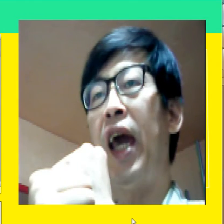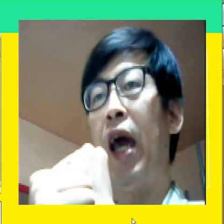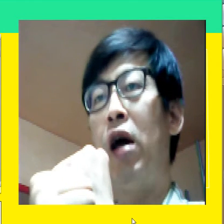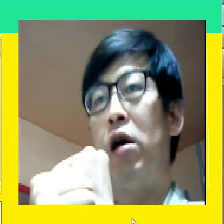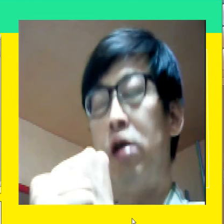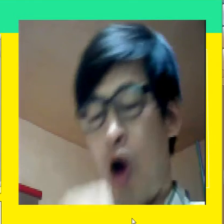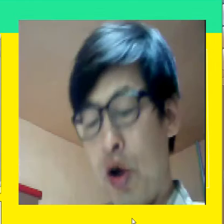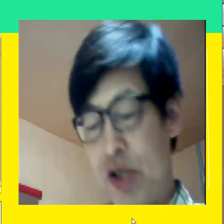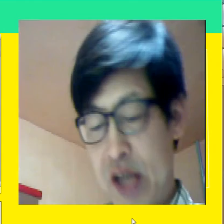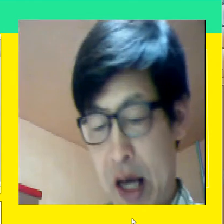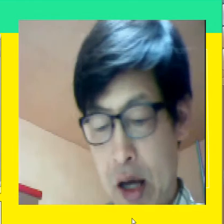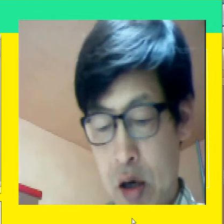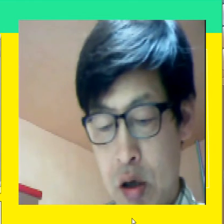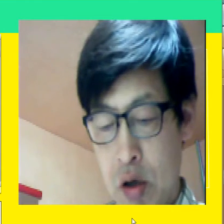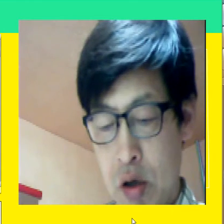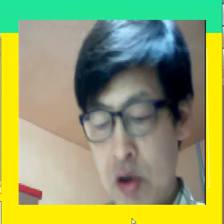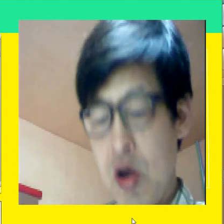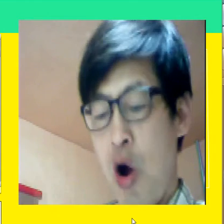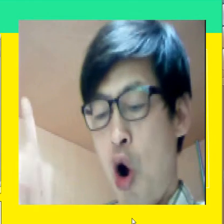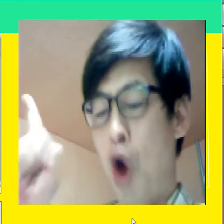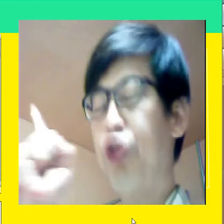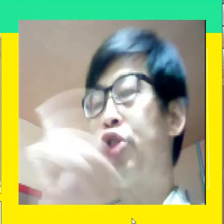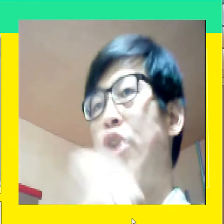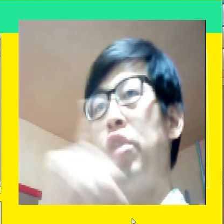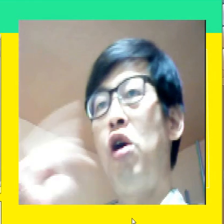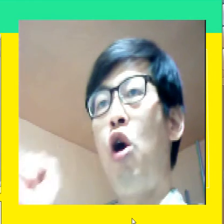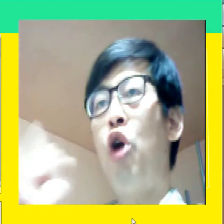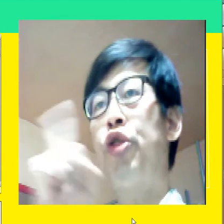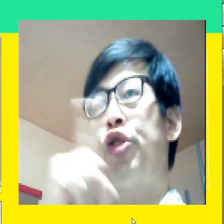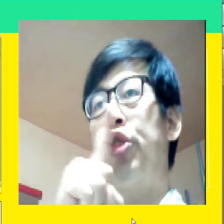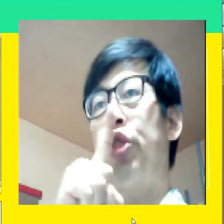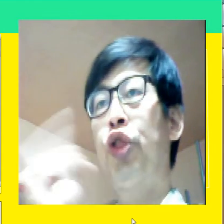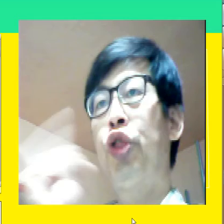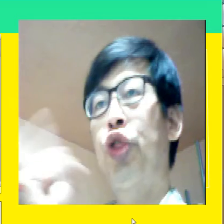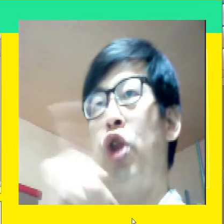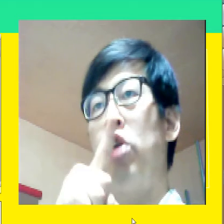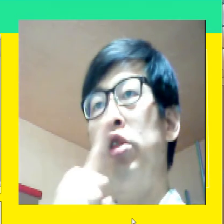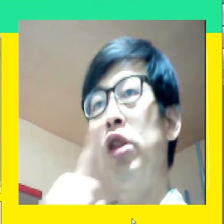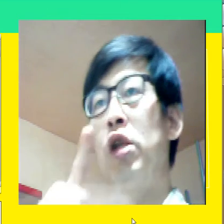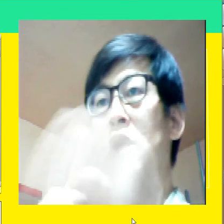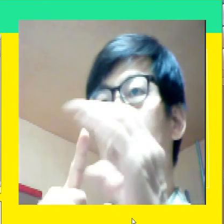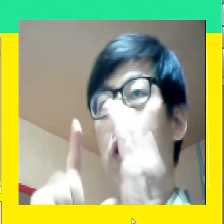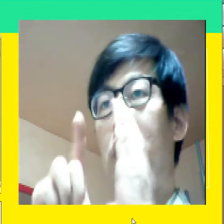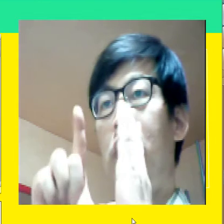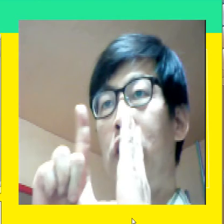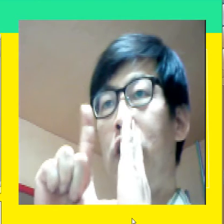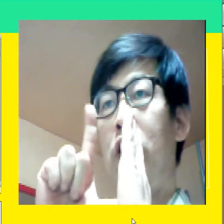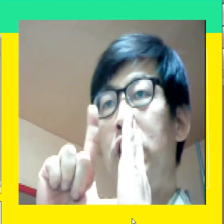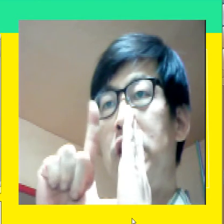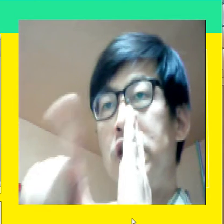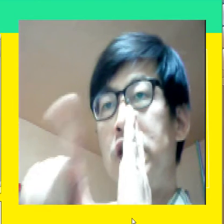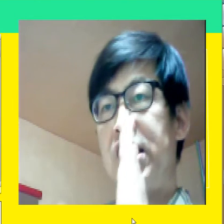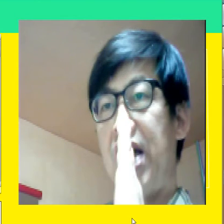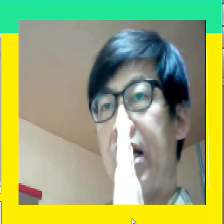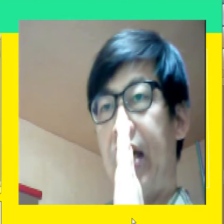언제 또는 어떤 어떤 시각에